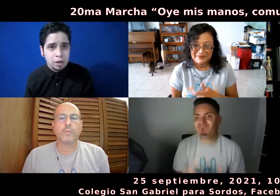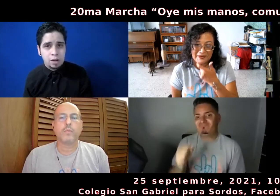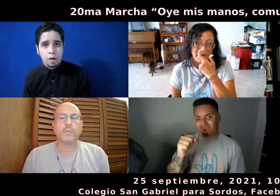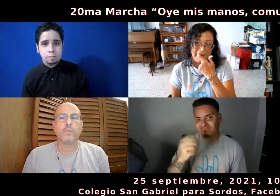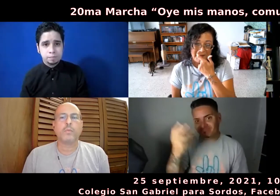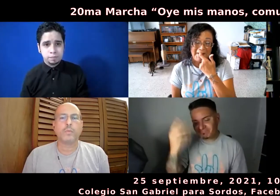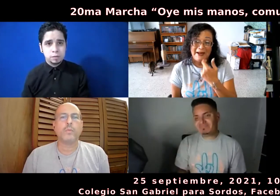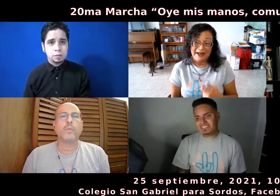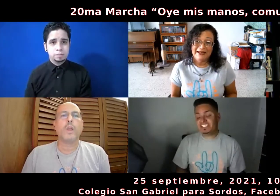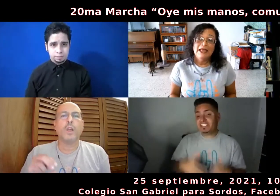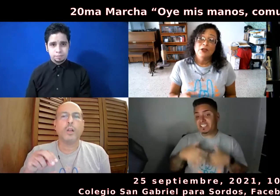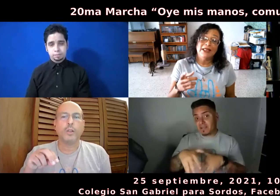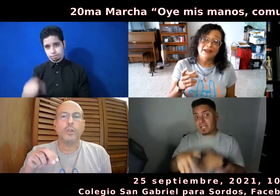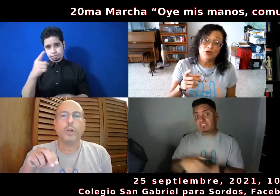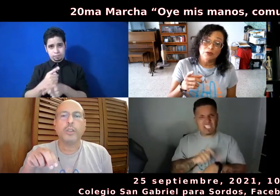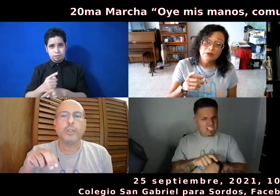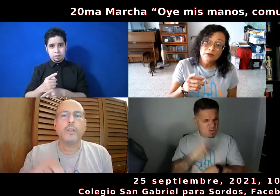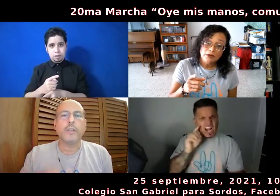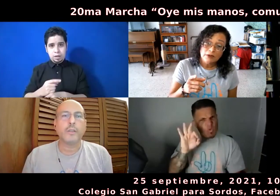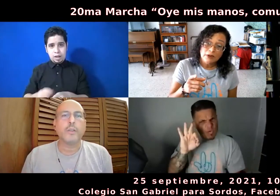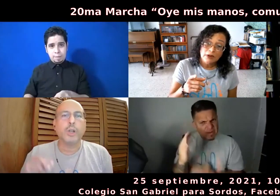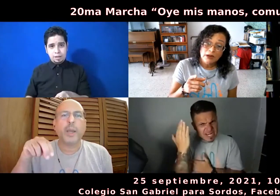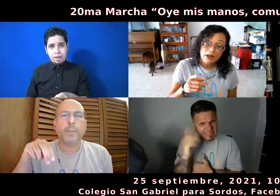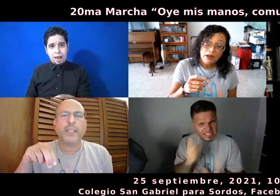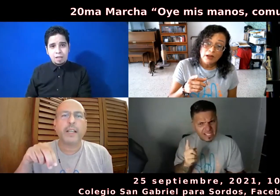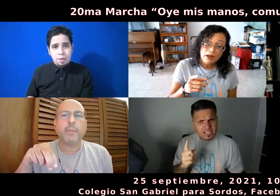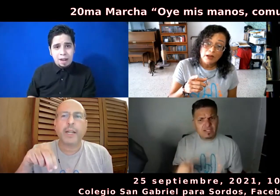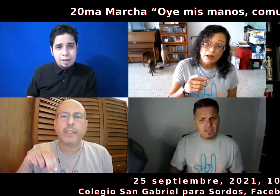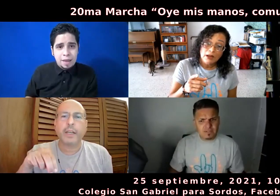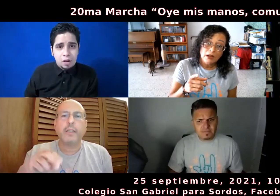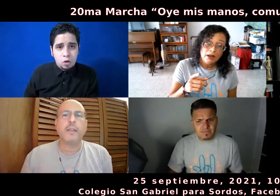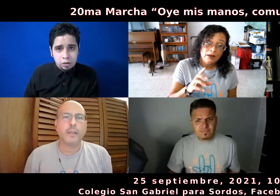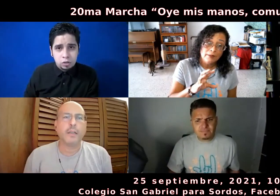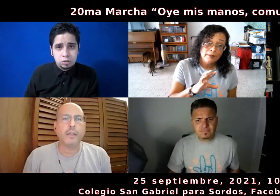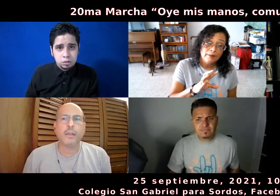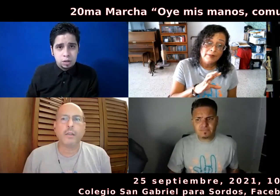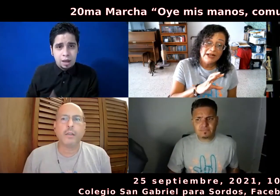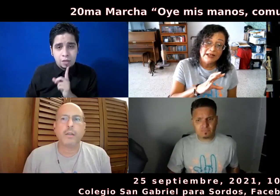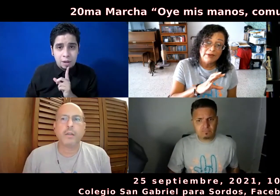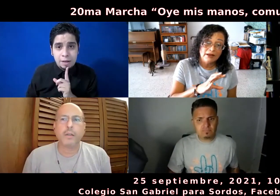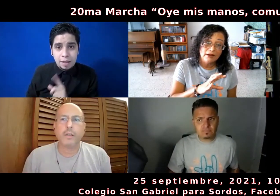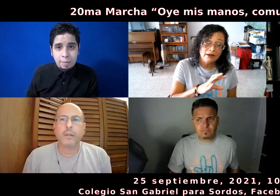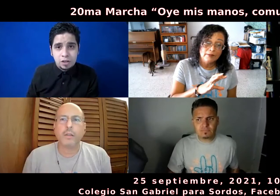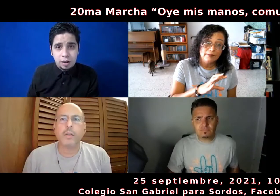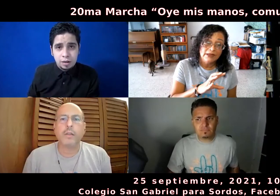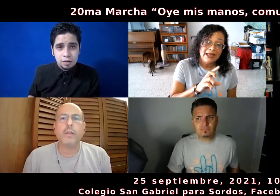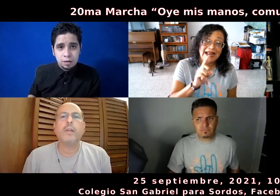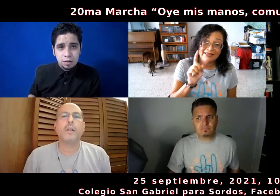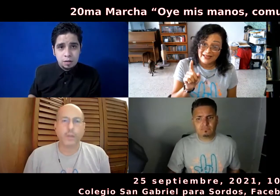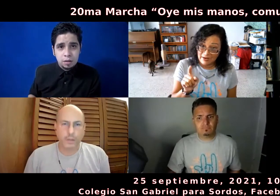lenguaje. Ajá, ¿no hay de hecho? ¿Dónde empieza la marcha? Correcto, a las de la mañana es la marcha, ¿verdad? A las 10 de la